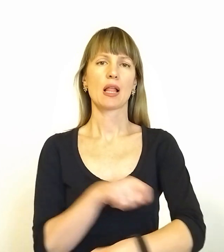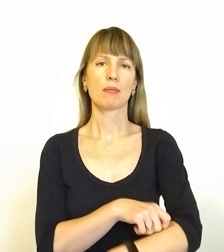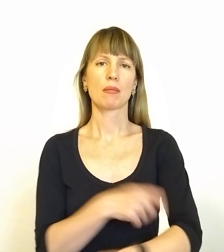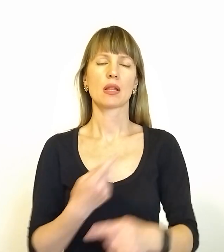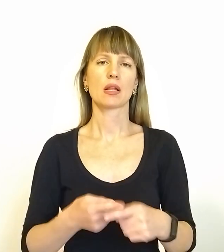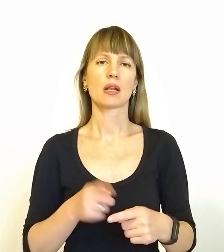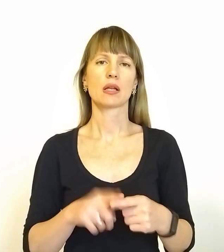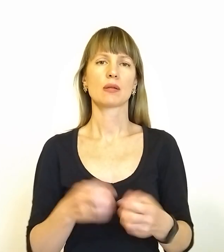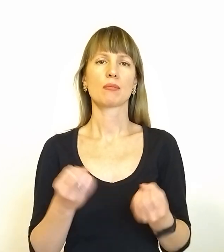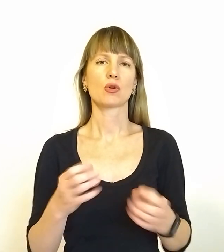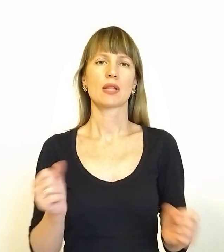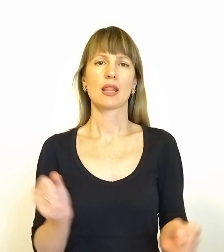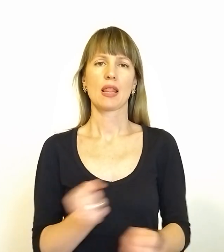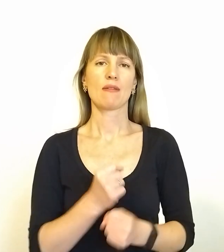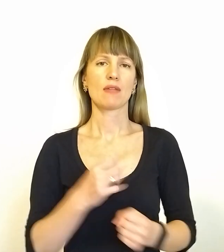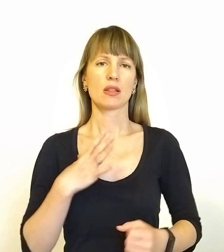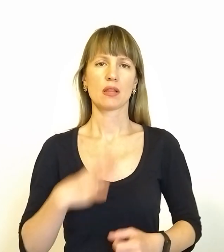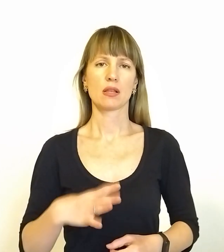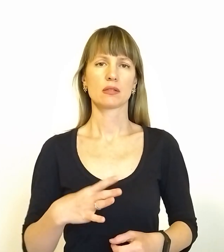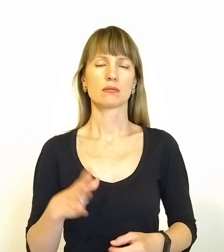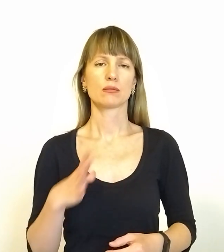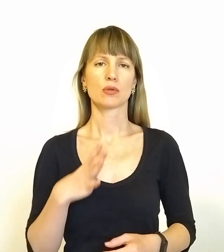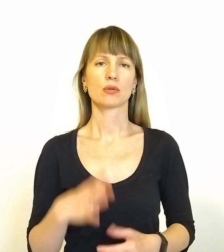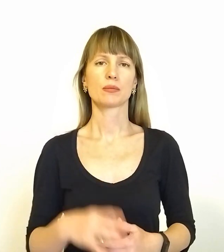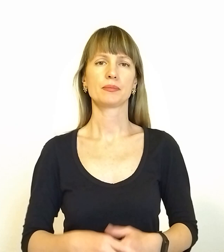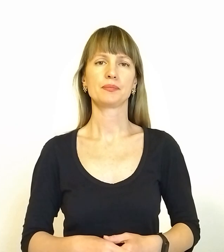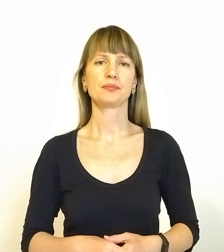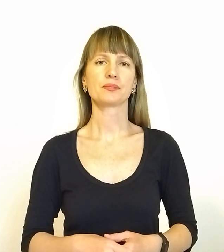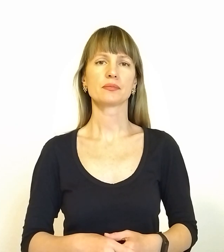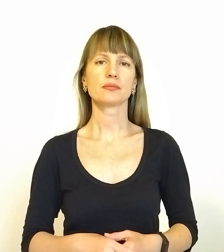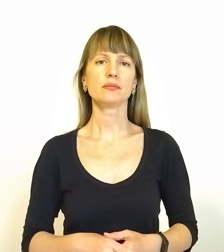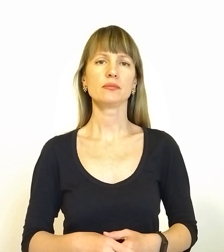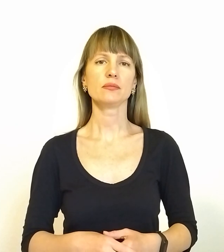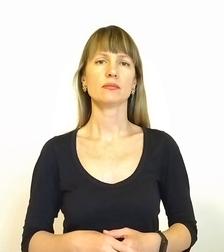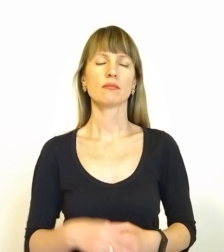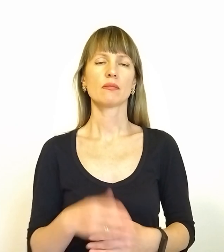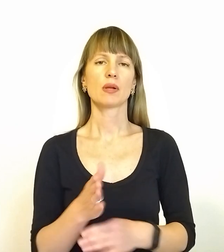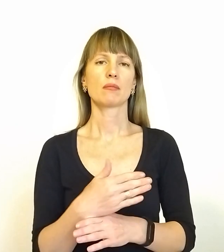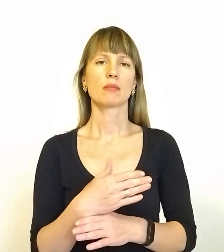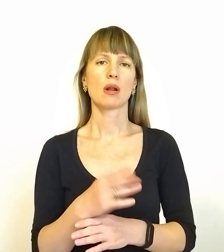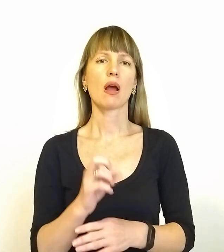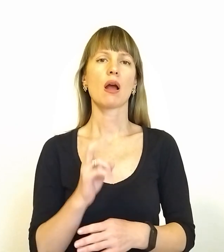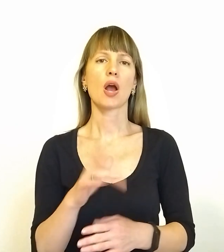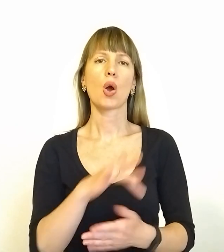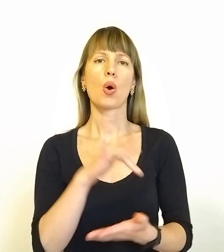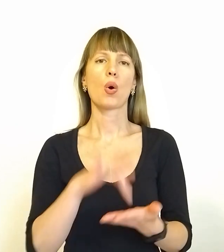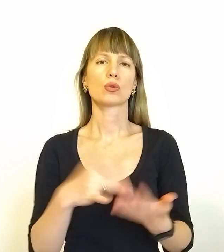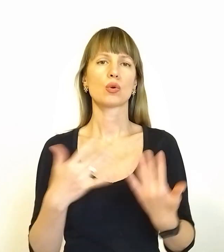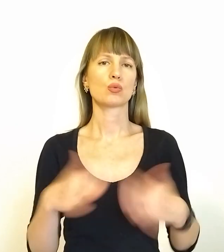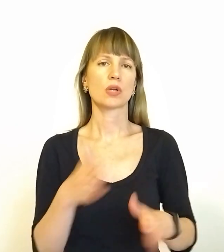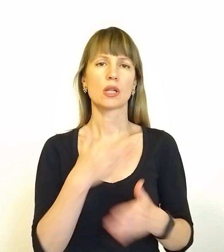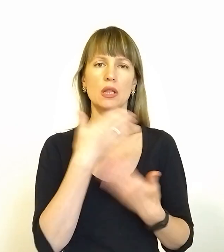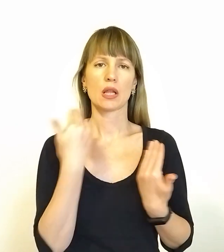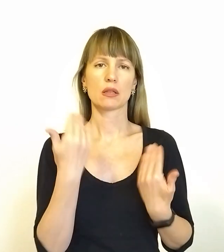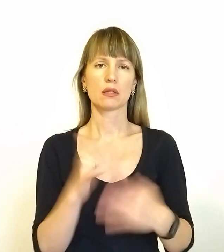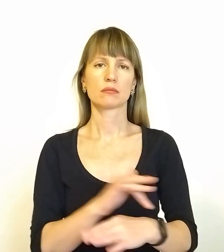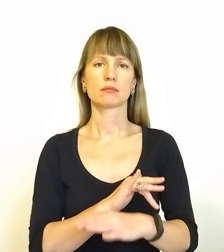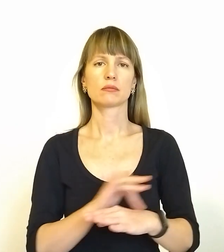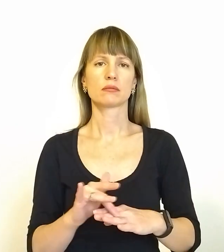просто невыносимо становилось. Мариуполя нету. Мариуполя ка города не существует. Просто